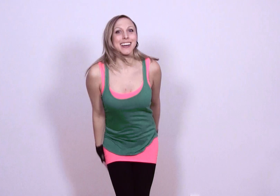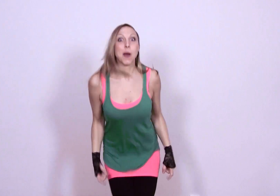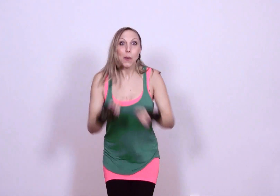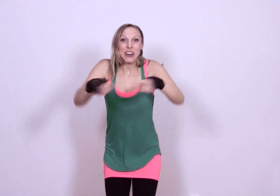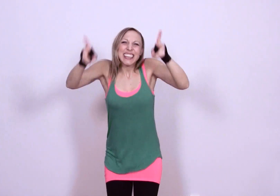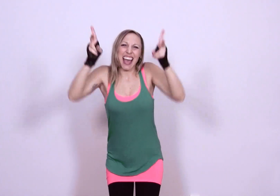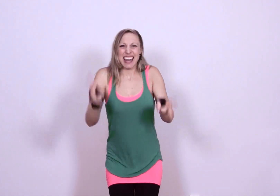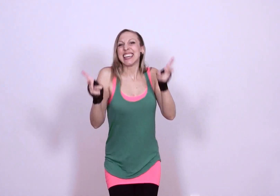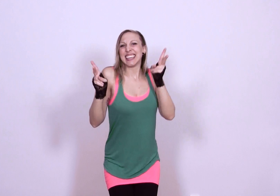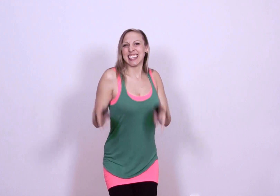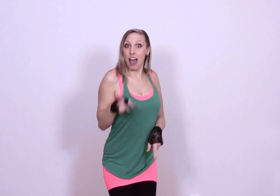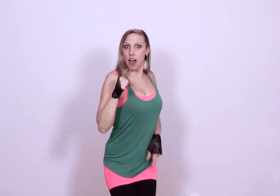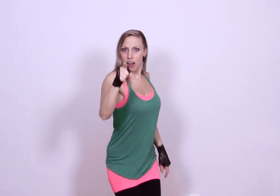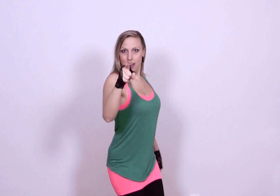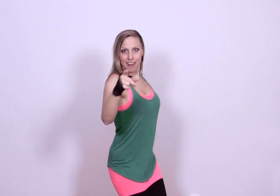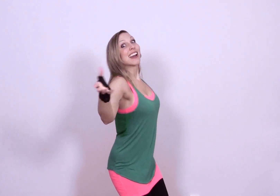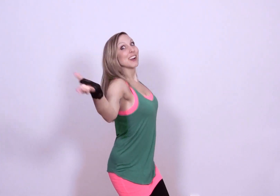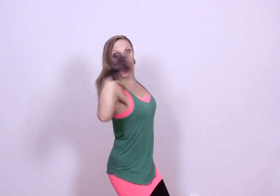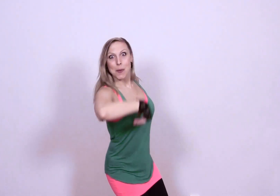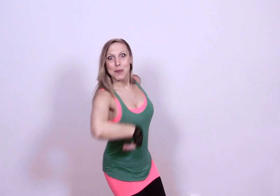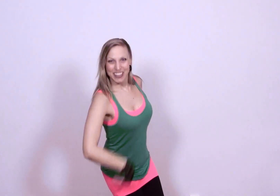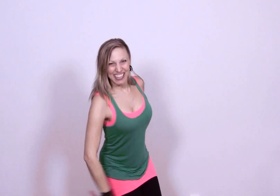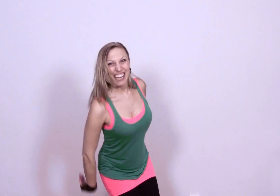Olika lekar, kom som du är